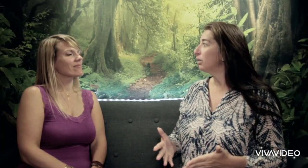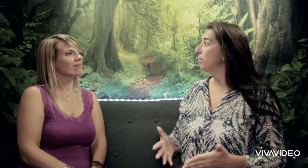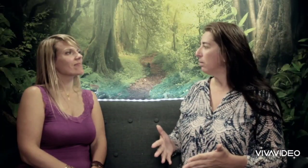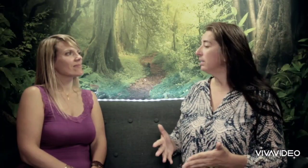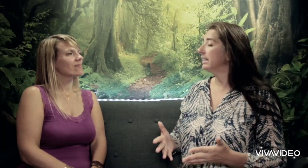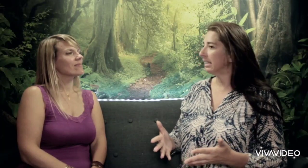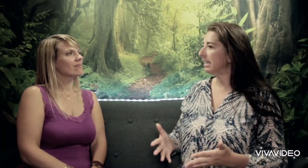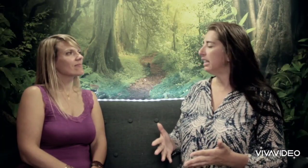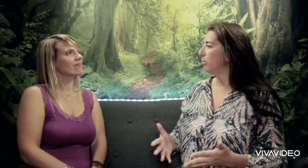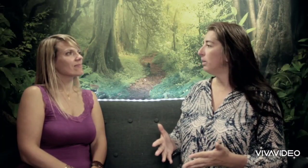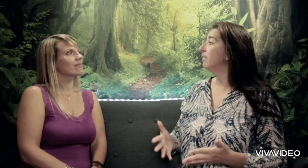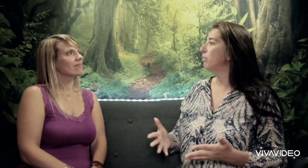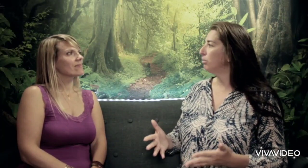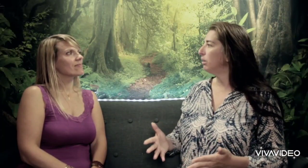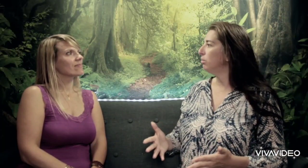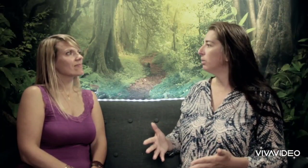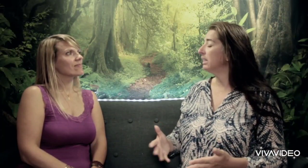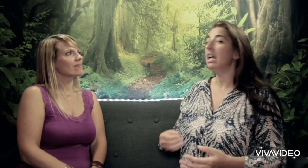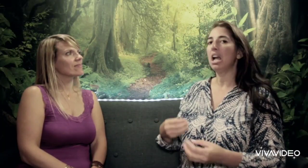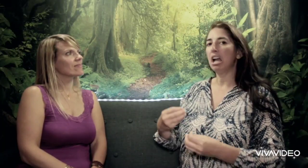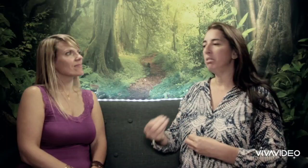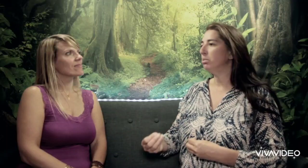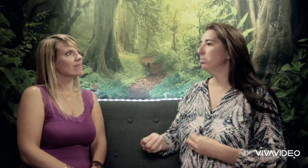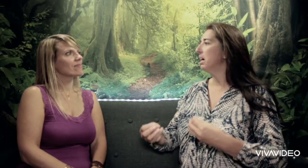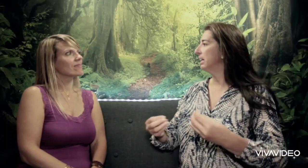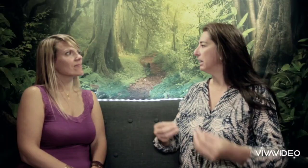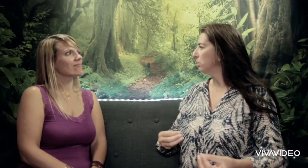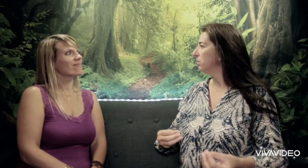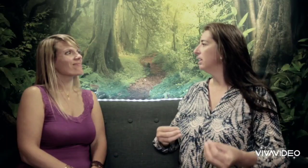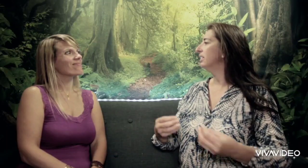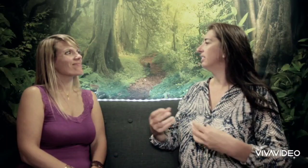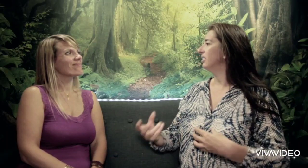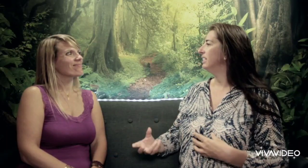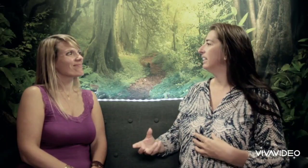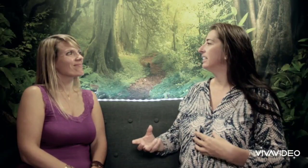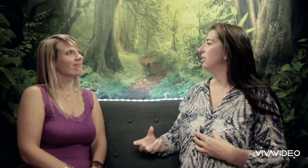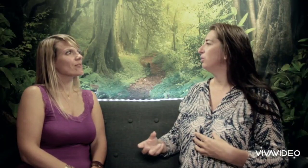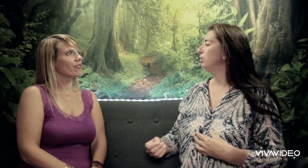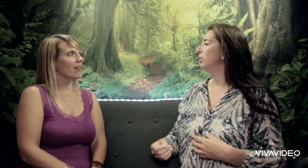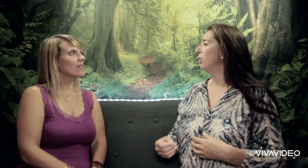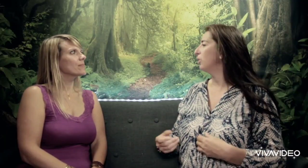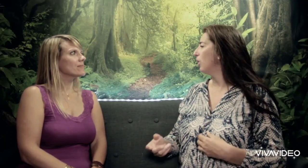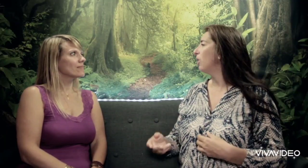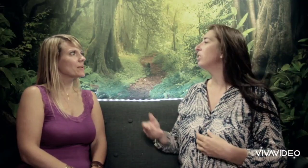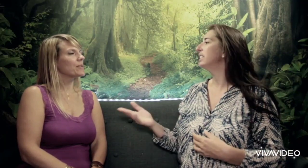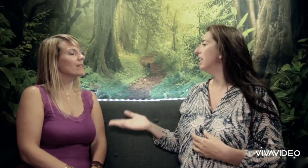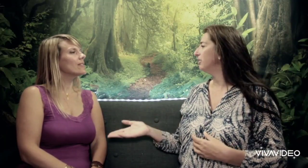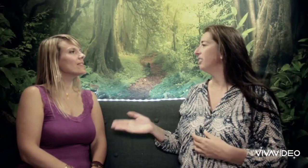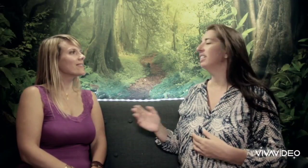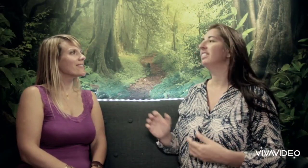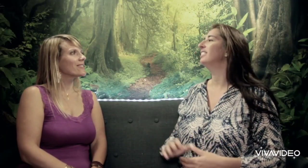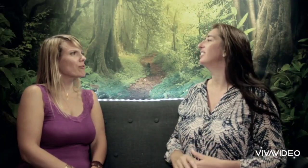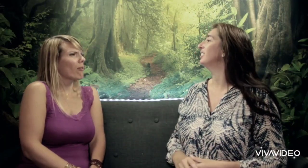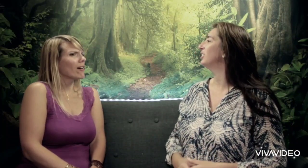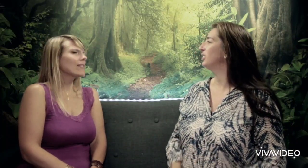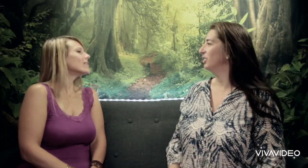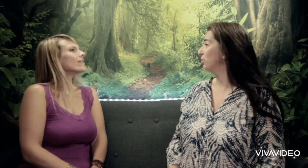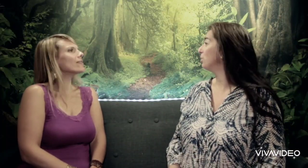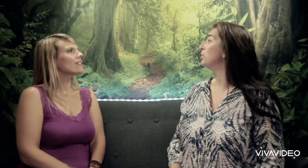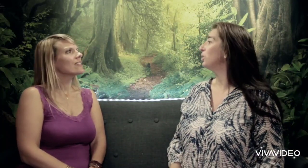que par contre très clairement il va pouvoir nous demander un bisou, un gâteau, dire si l'on veut encore, s'il a faim, tout ce genre